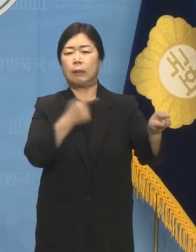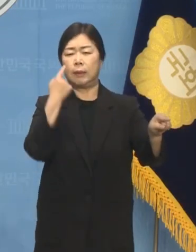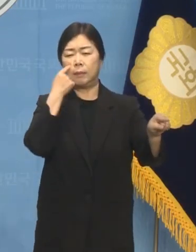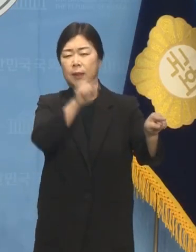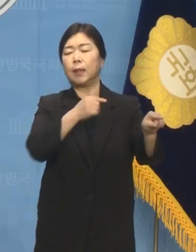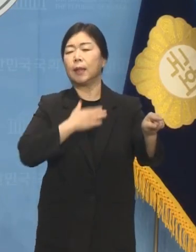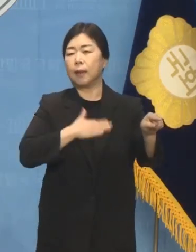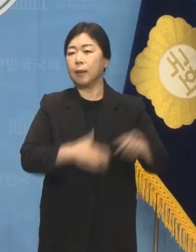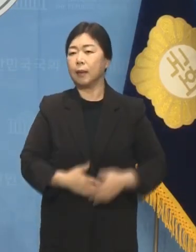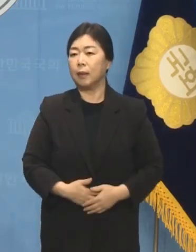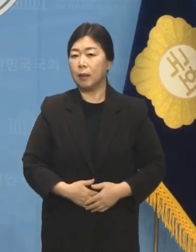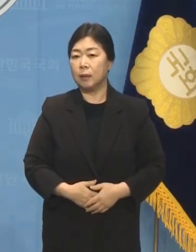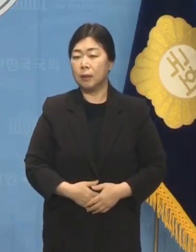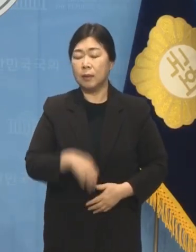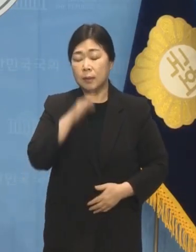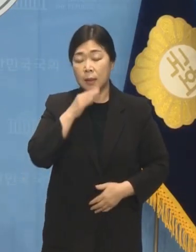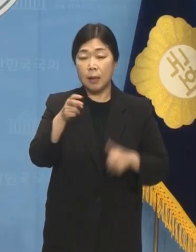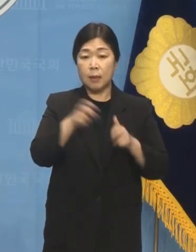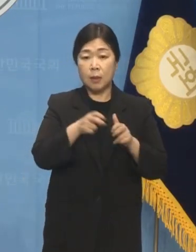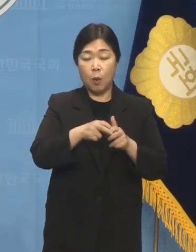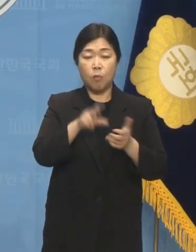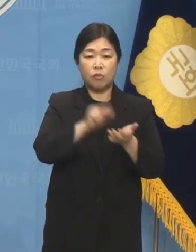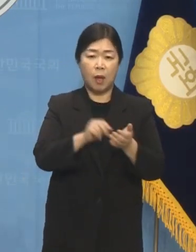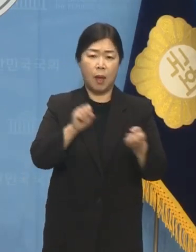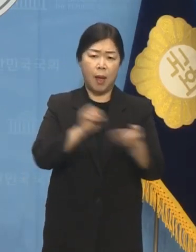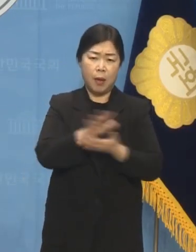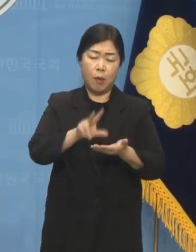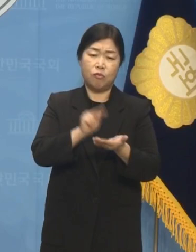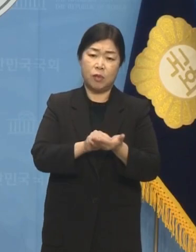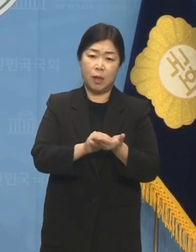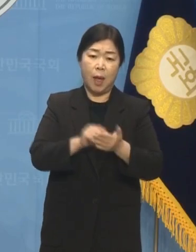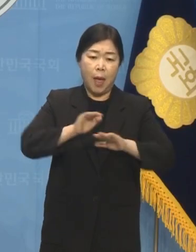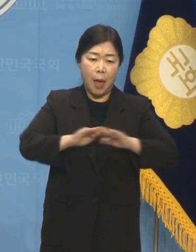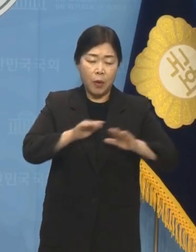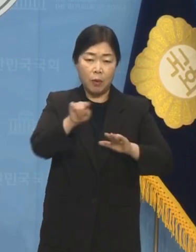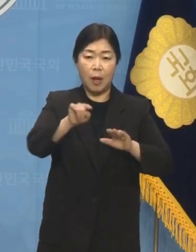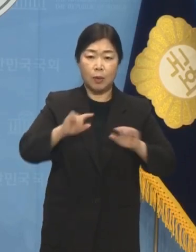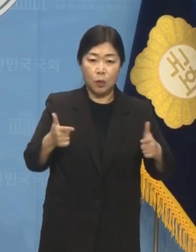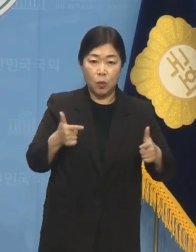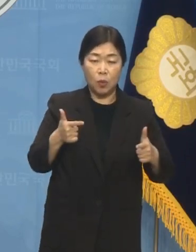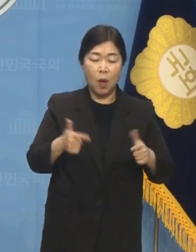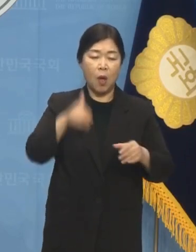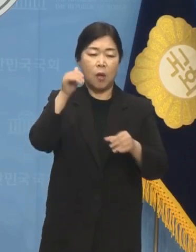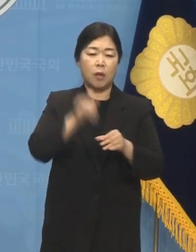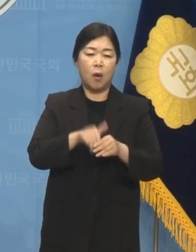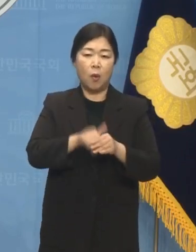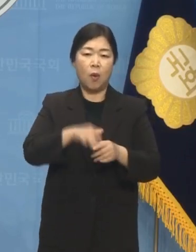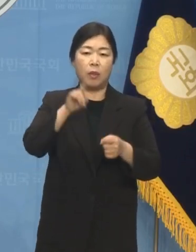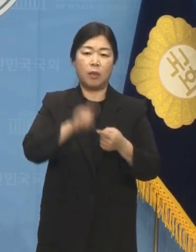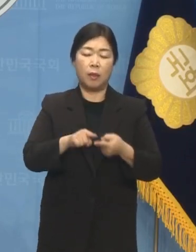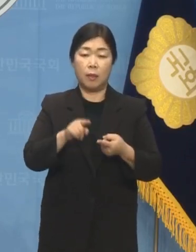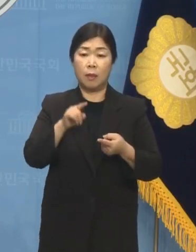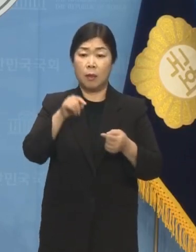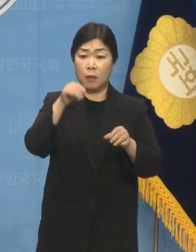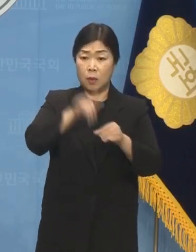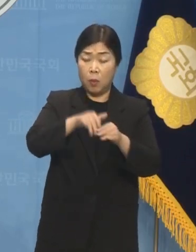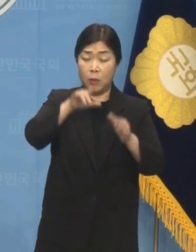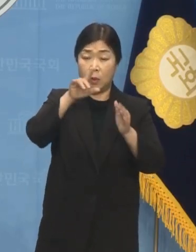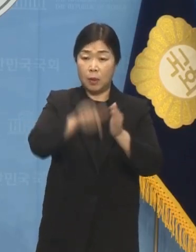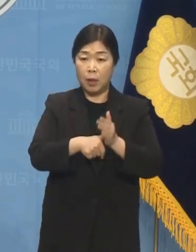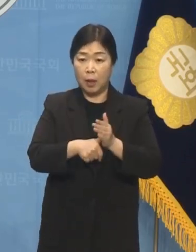해결에 대한 진정성이 아니라 잘 짜인 선거 드라마에 대한 피로감을 느끼고 있습니다.